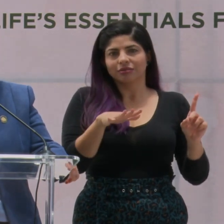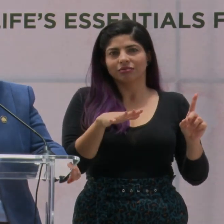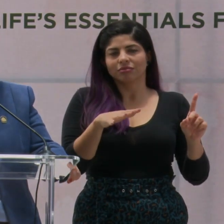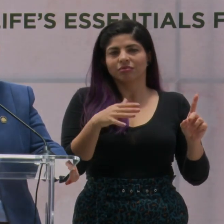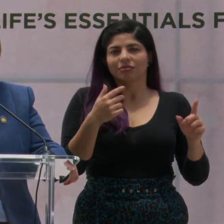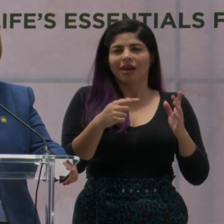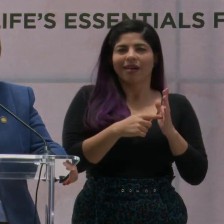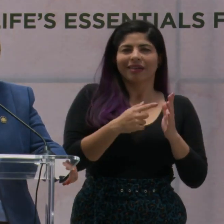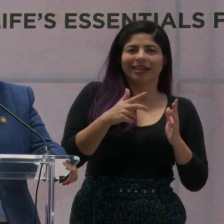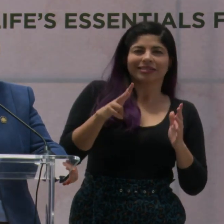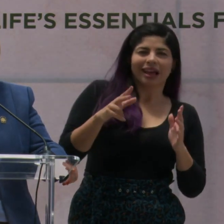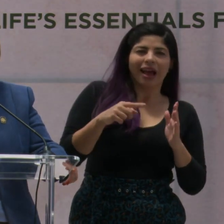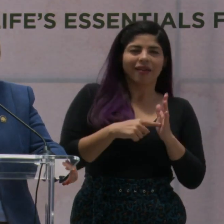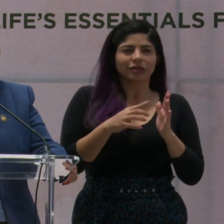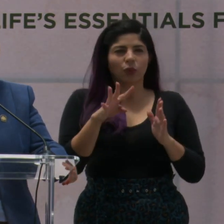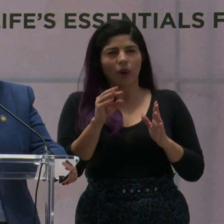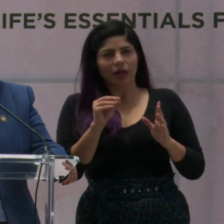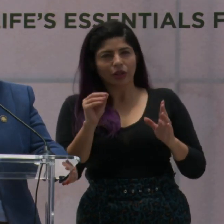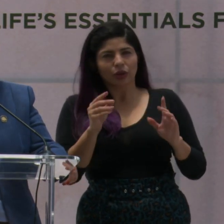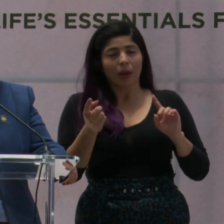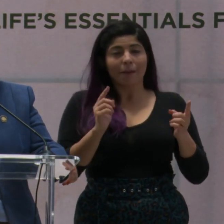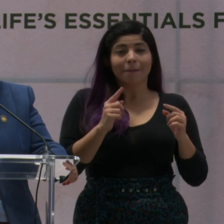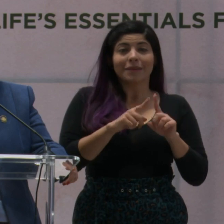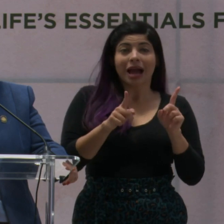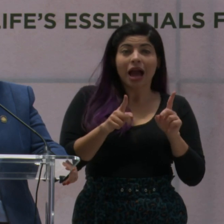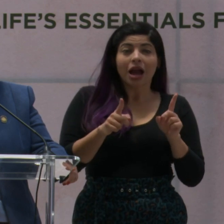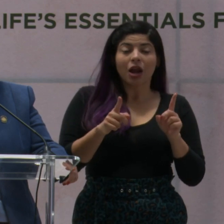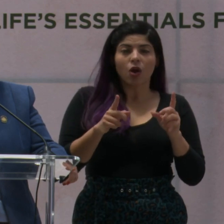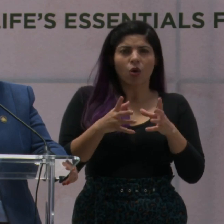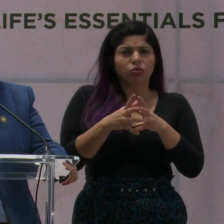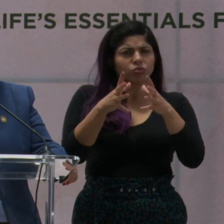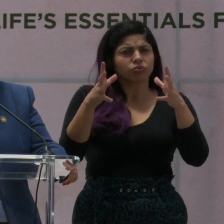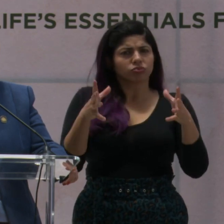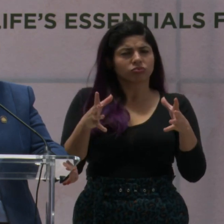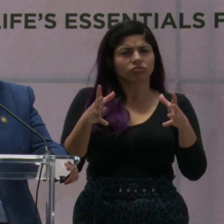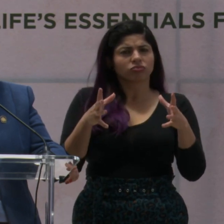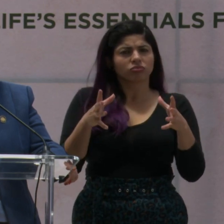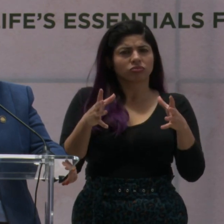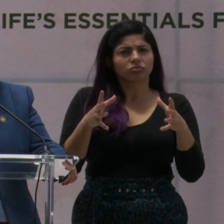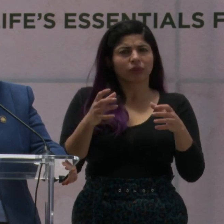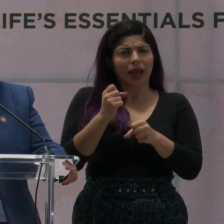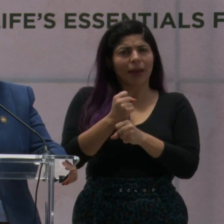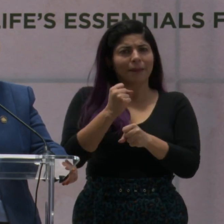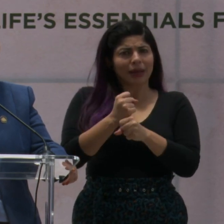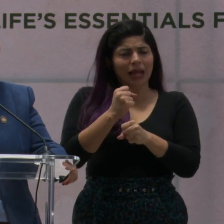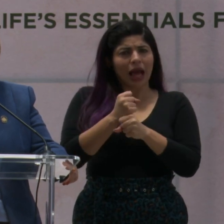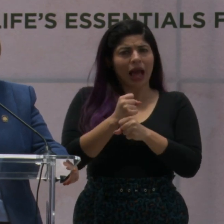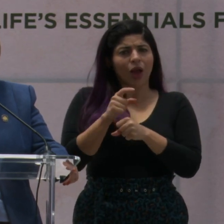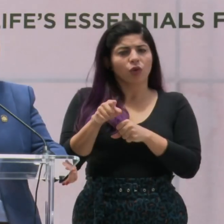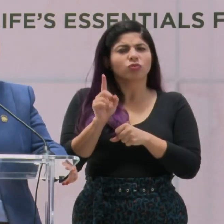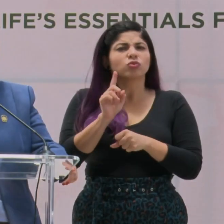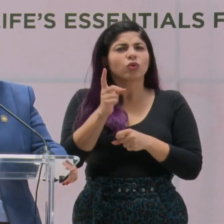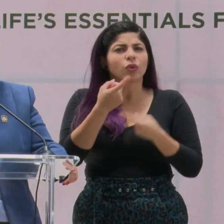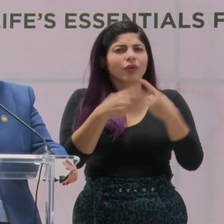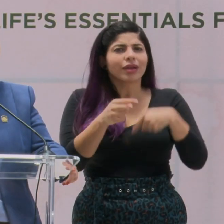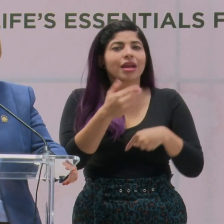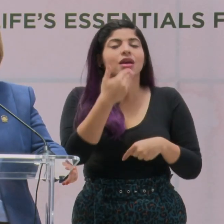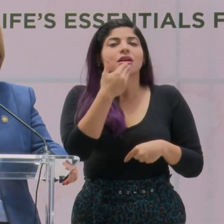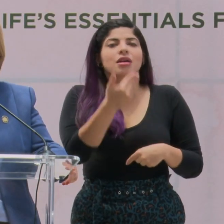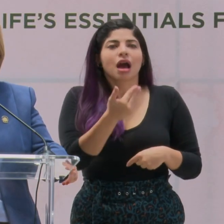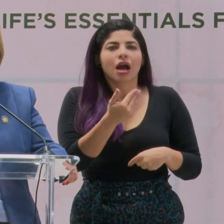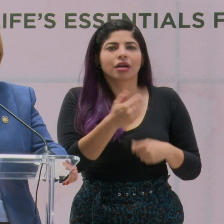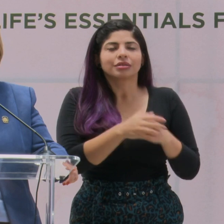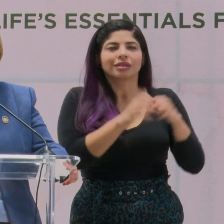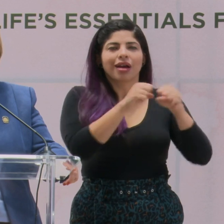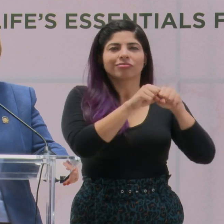tres a veces, usamos cuatro, pero una gran cantidad de empleos que se generan a través de todas